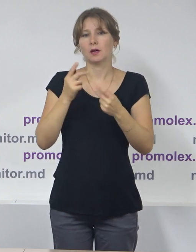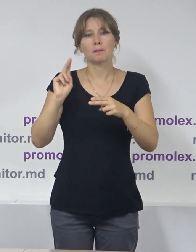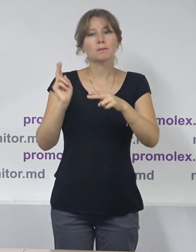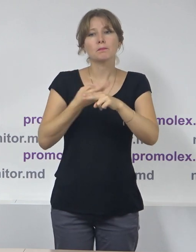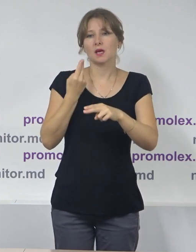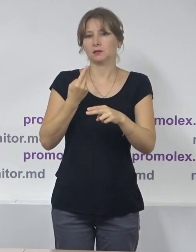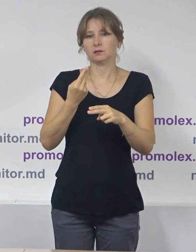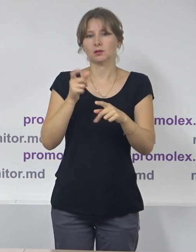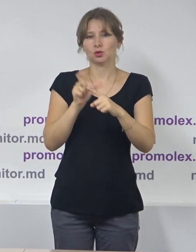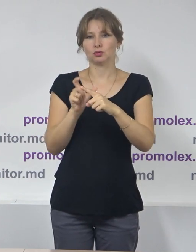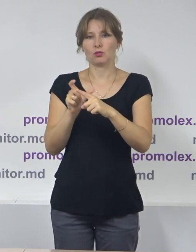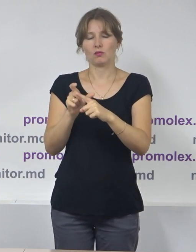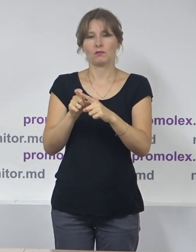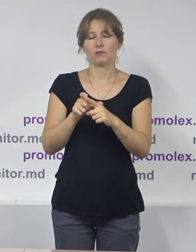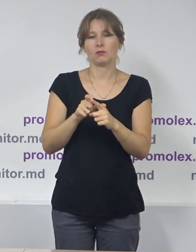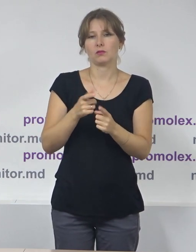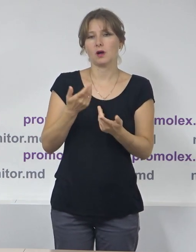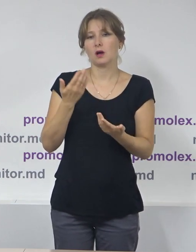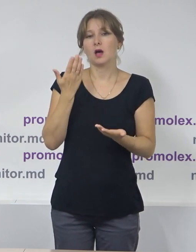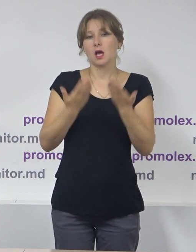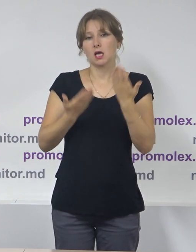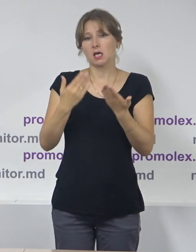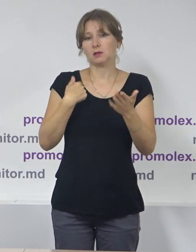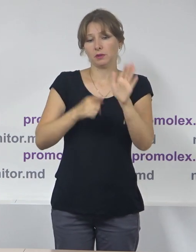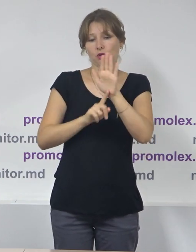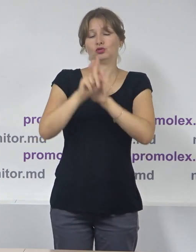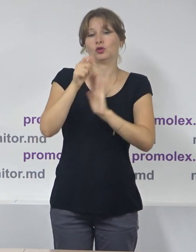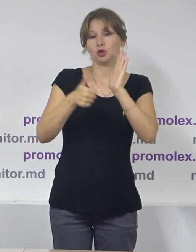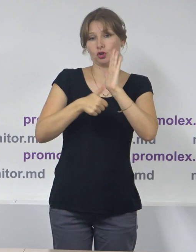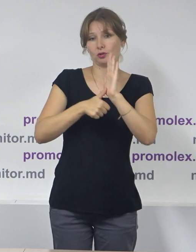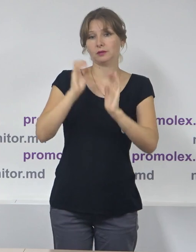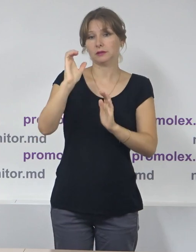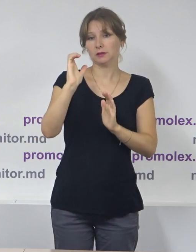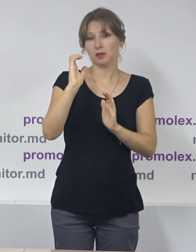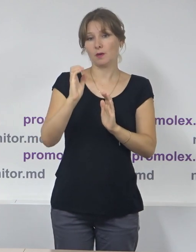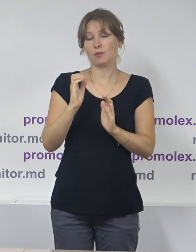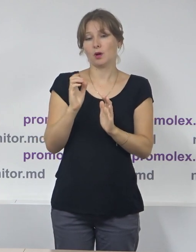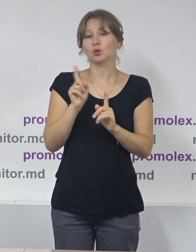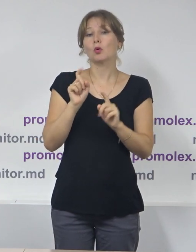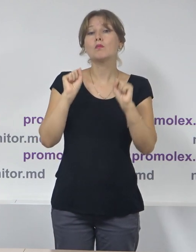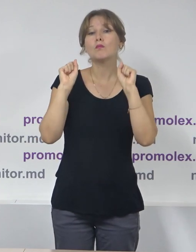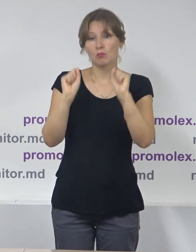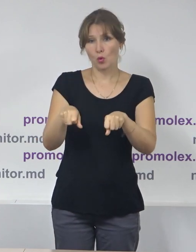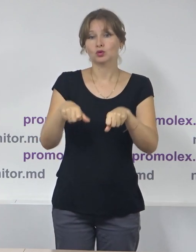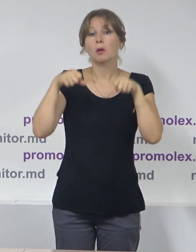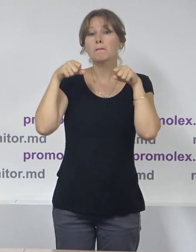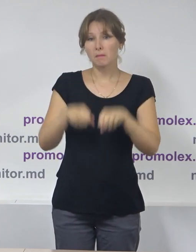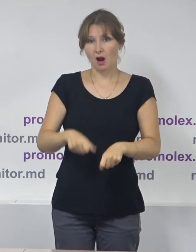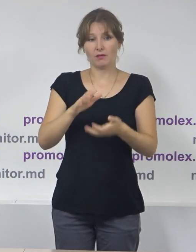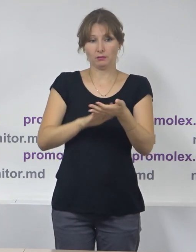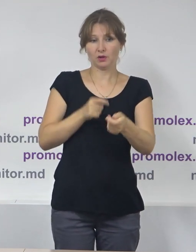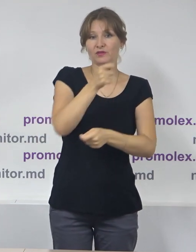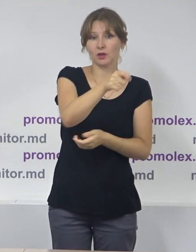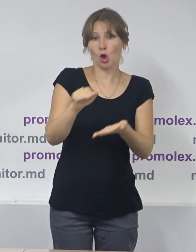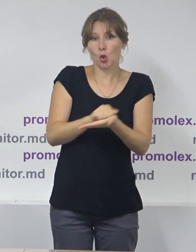agitației preelectorale, în sensul, dacă vorbim începând cu 6 septembrie, când vor fi candidații și vor avea dreptul să-și depună